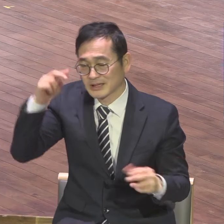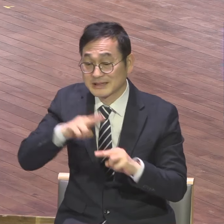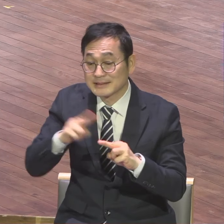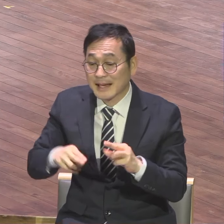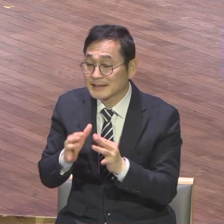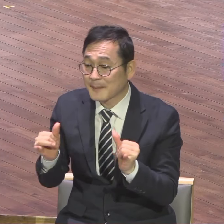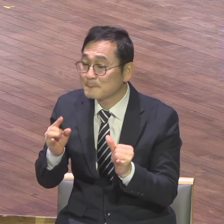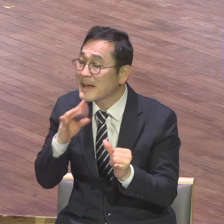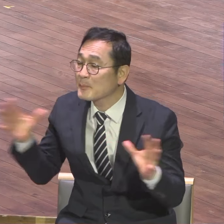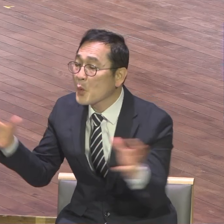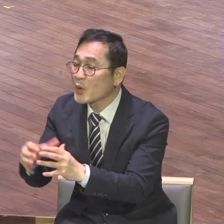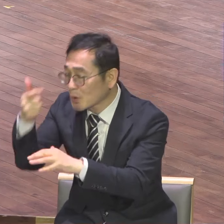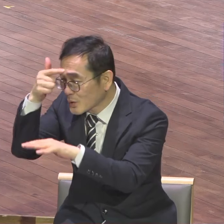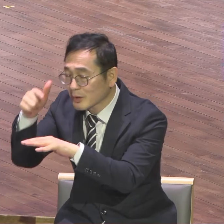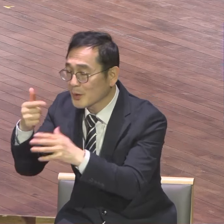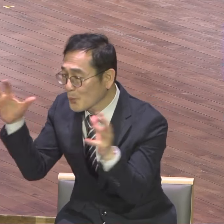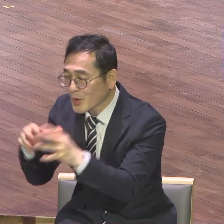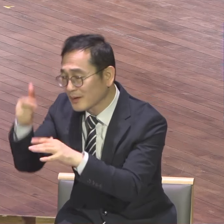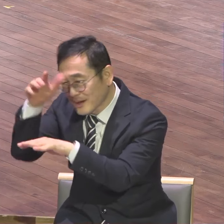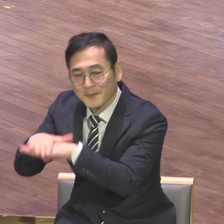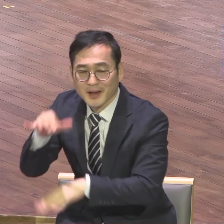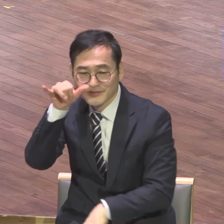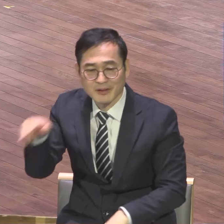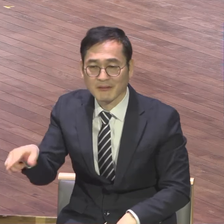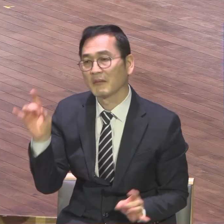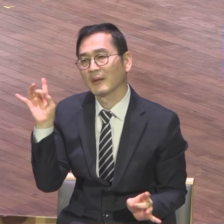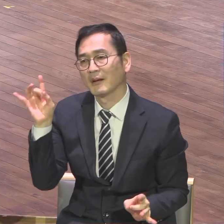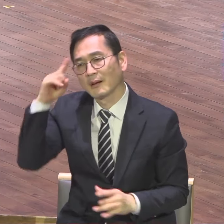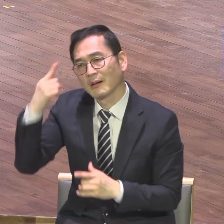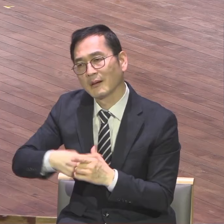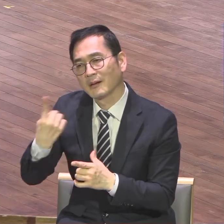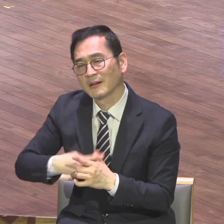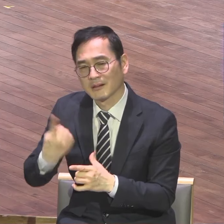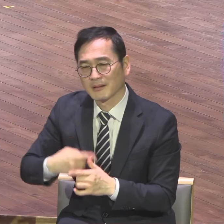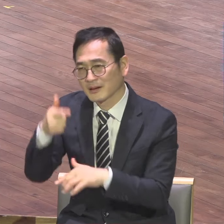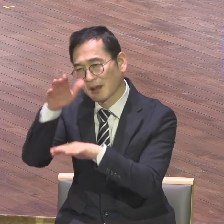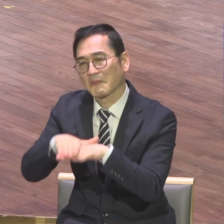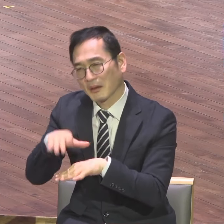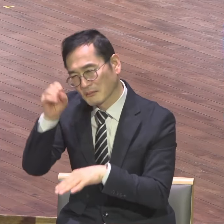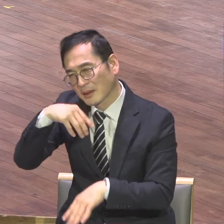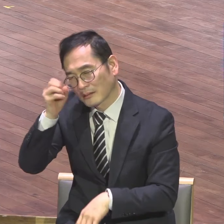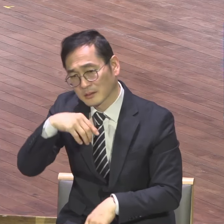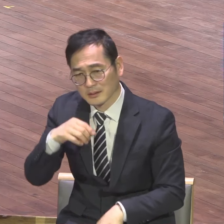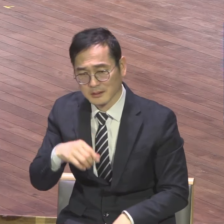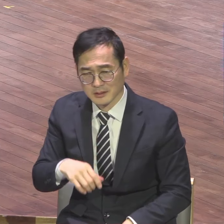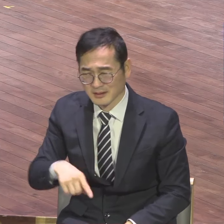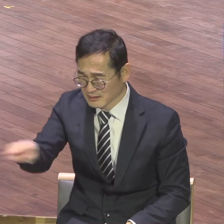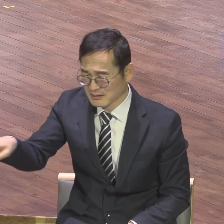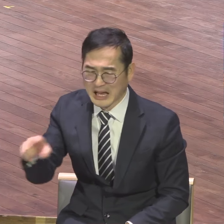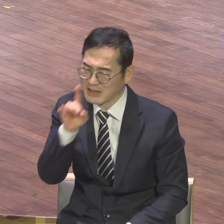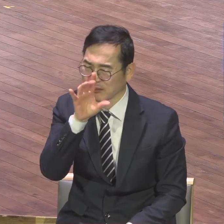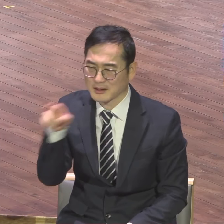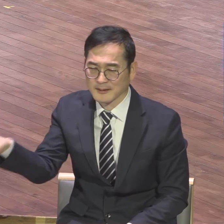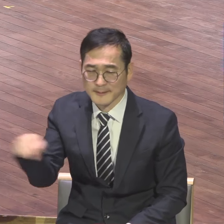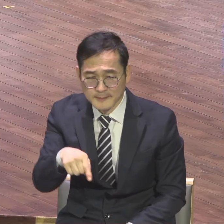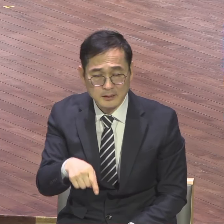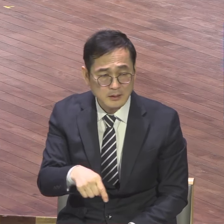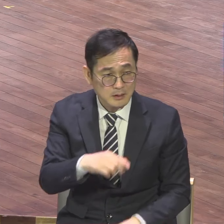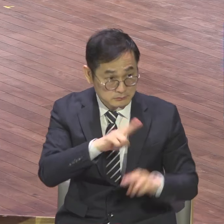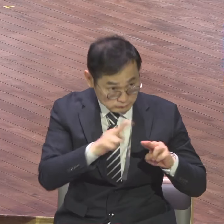생명 다하는 날까지 보금 전해야지 병원을 가든지 약론을 가든지 과학원을 가든지 어디 가서 보금을